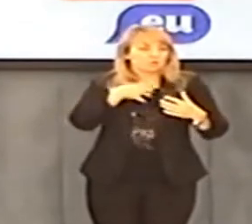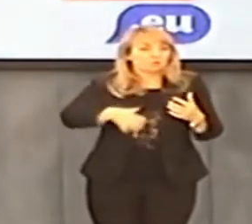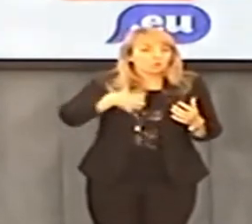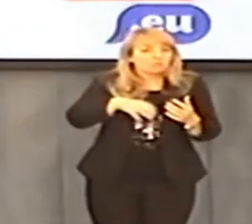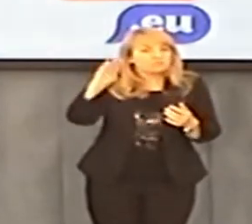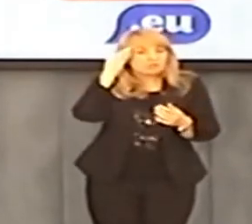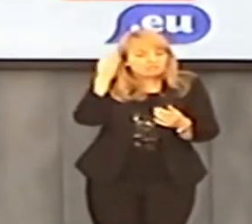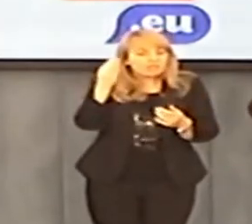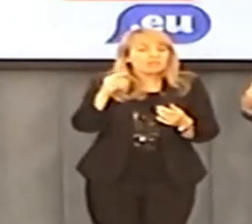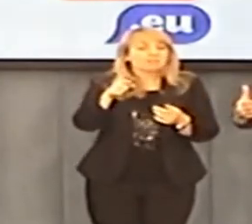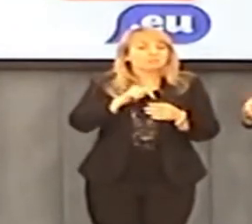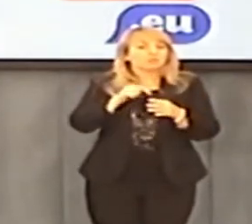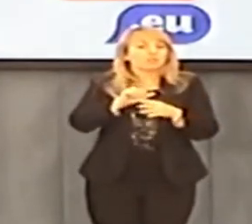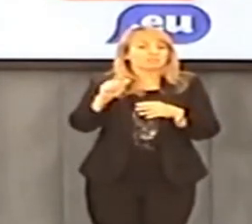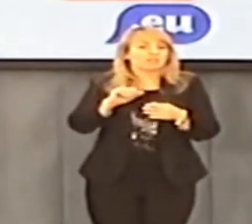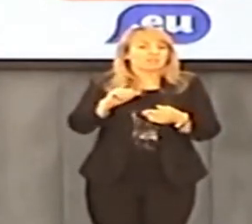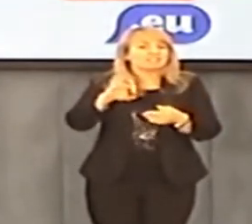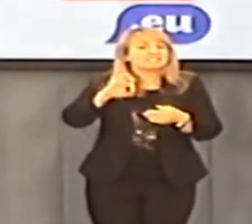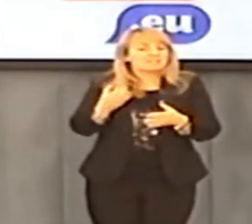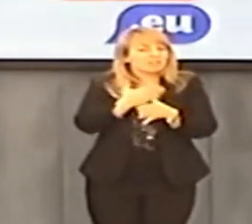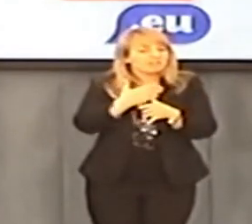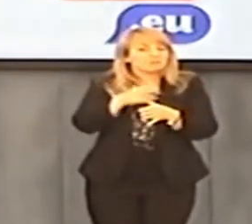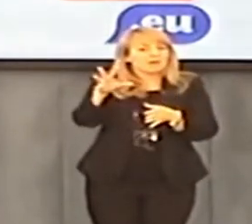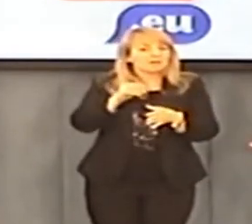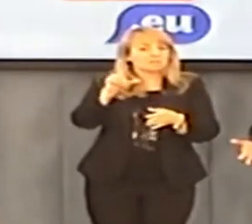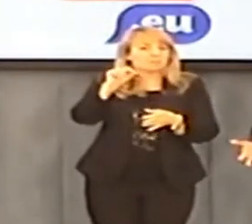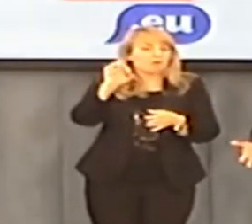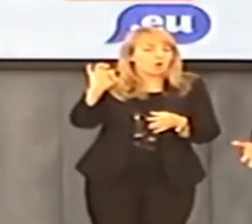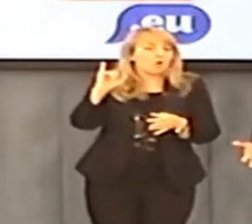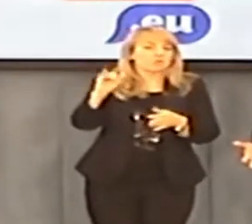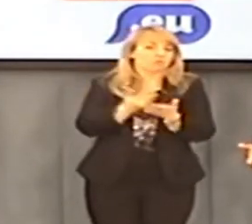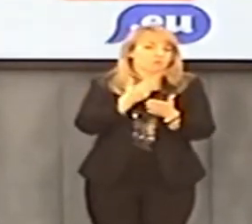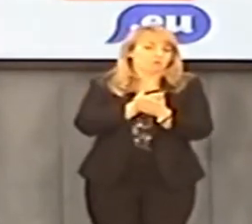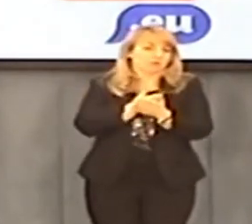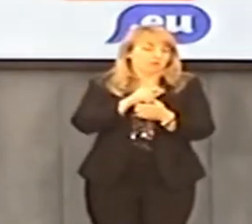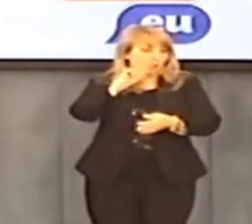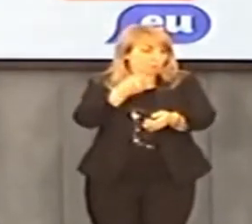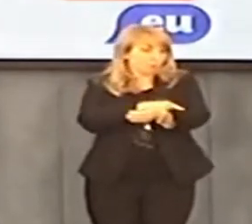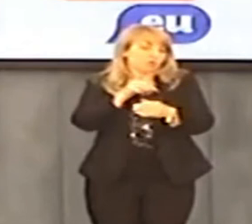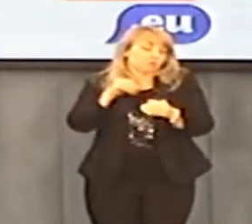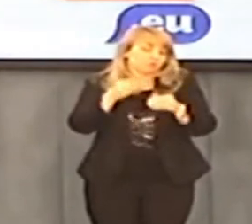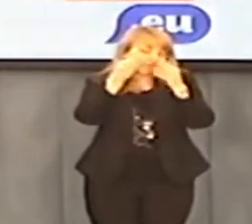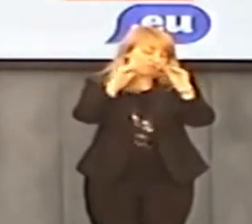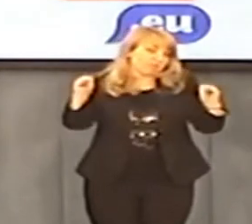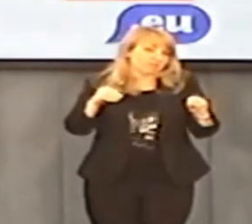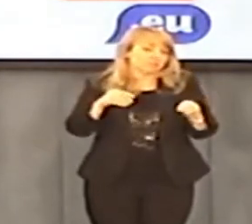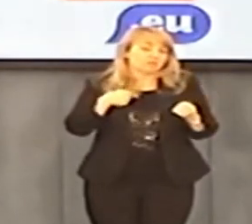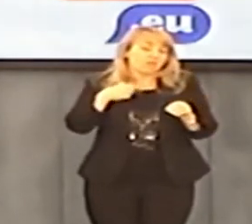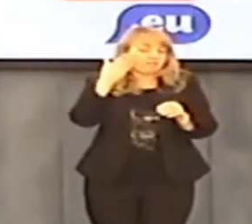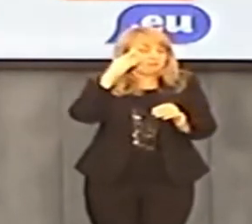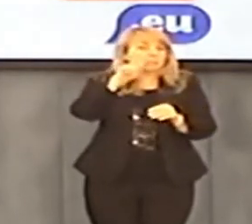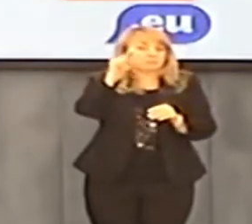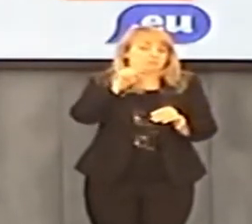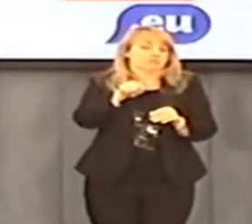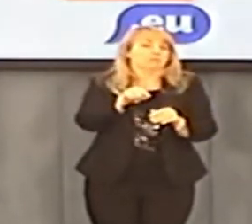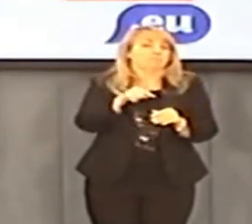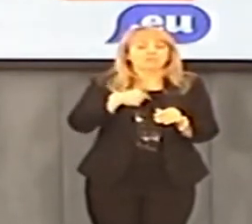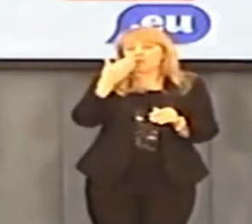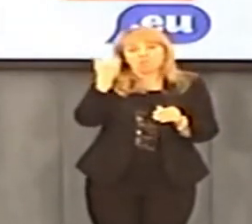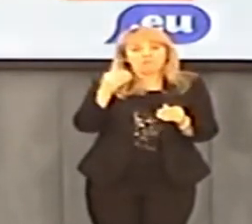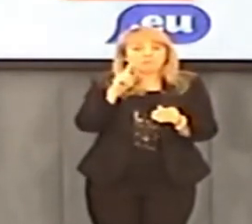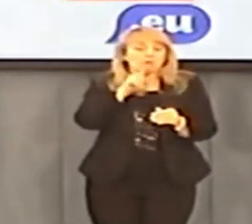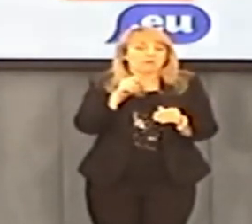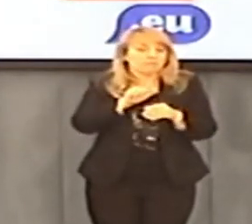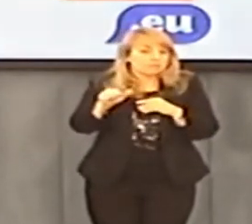Tak jakby środowisko wiedziało rynków finansowych, że Canmedia to jakiś układ z Nowakiem i z Platformą. Niech prokuratura to